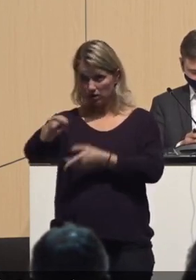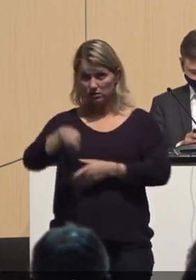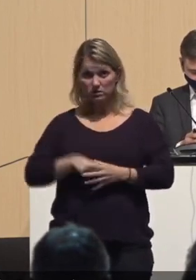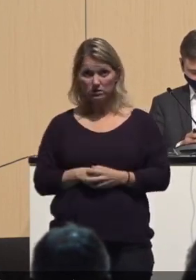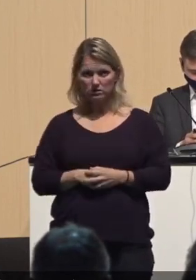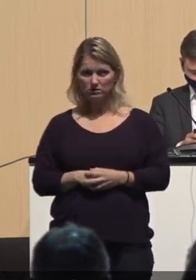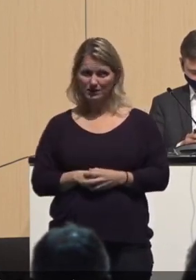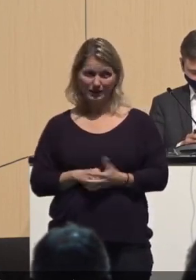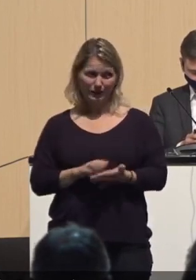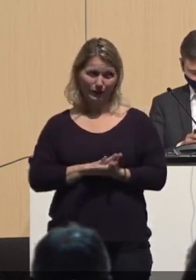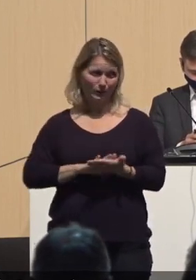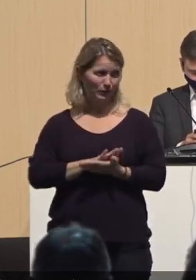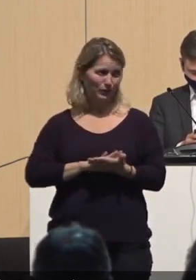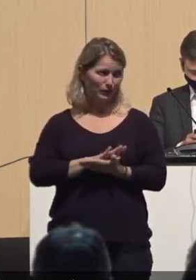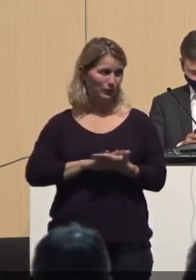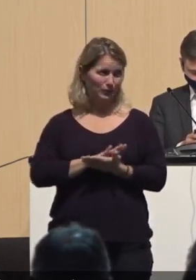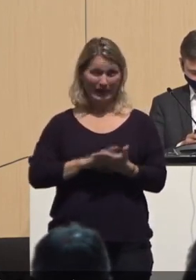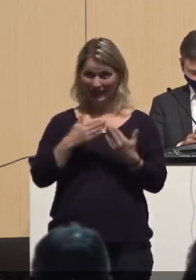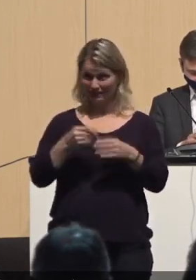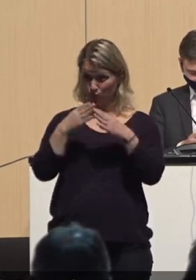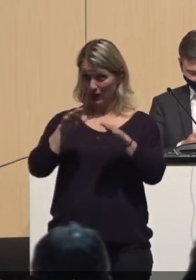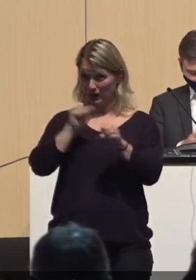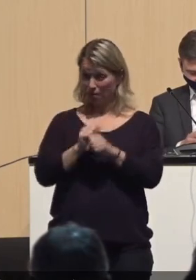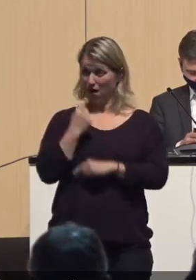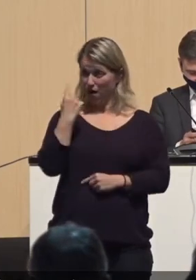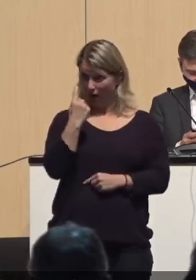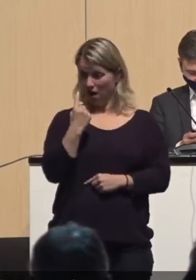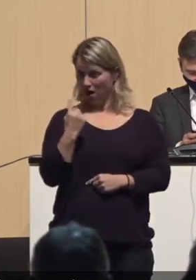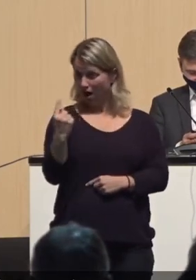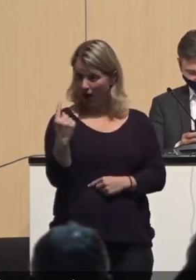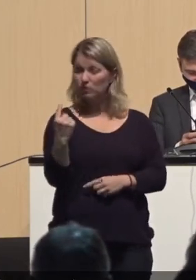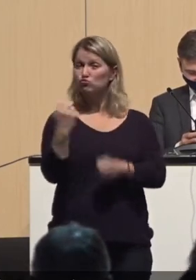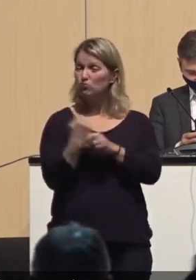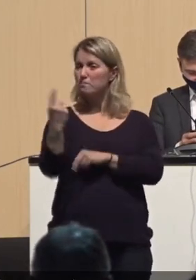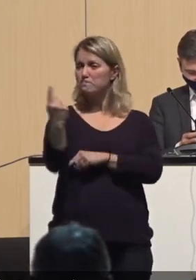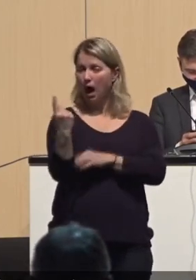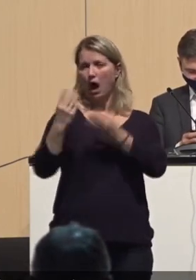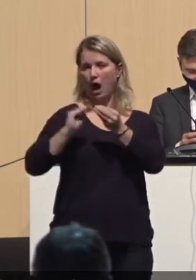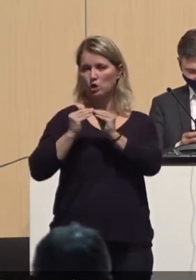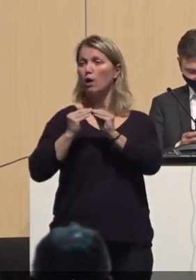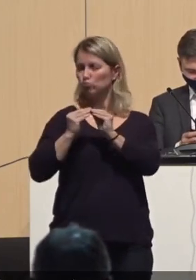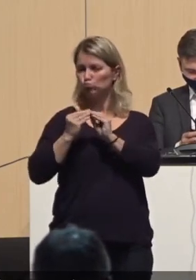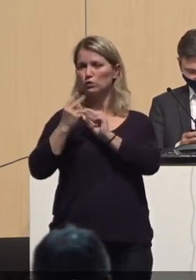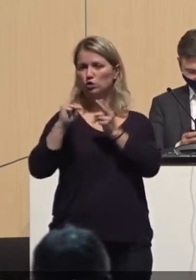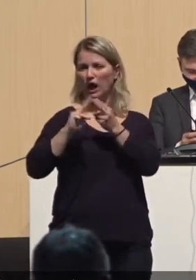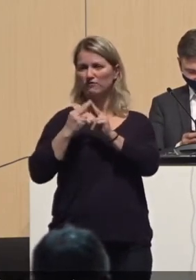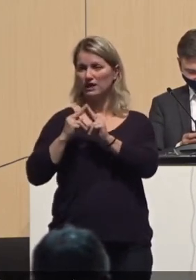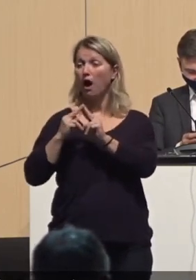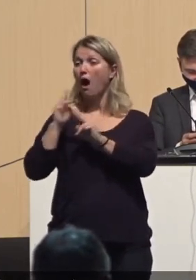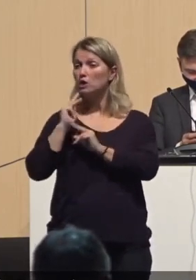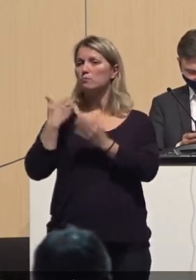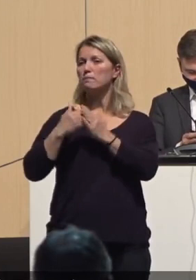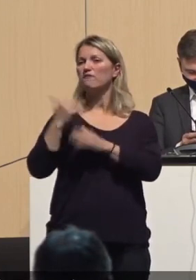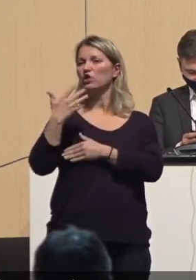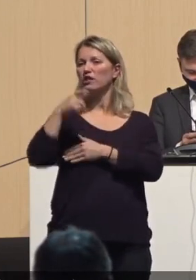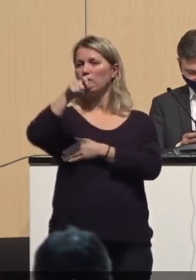Ich glaube, niemand von Ihnen war jemals alleine auf den Weihnachtsmarkt. Sie verabreden sich also mit fünf Leuten. Also fünf Leute aus fünf verschiedenen